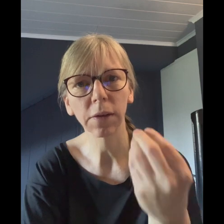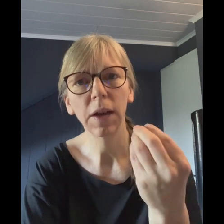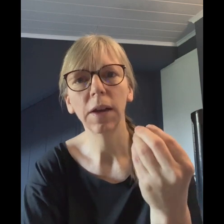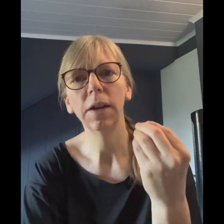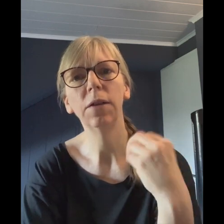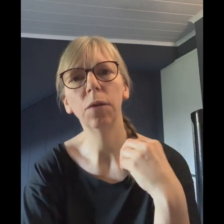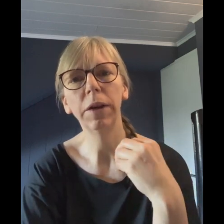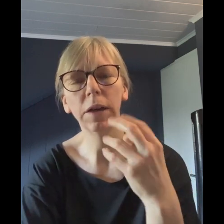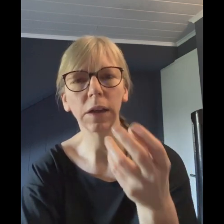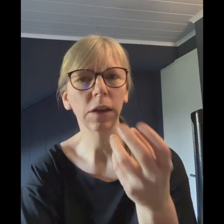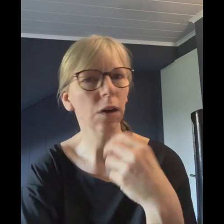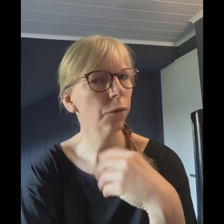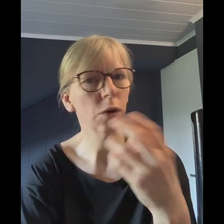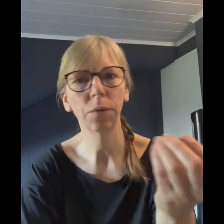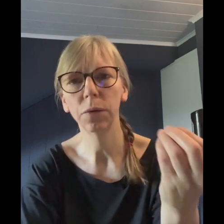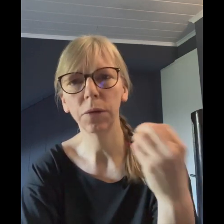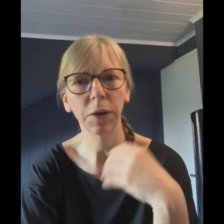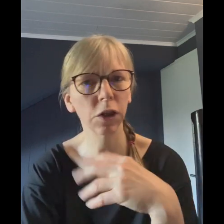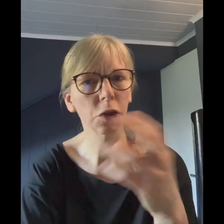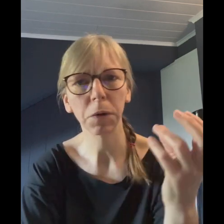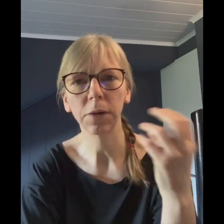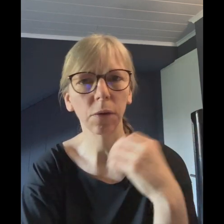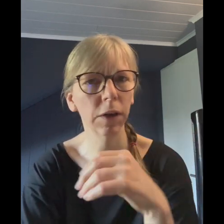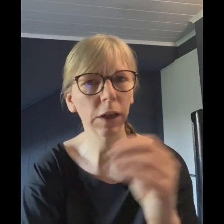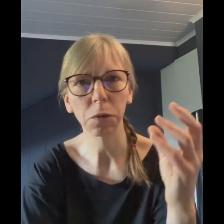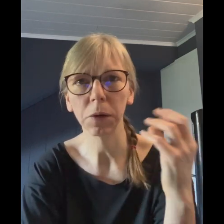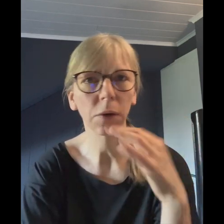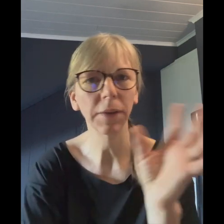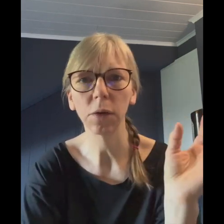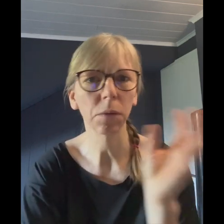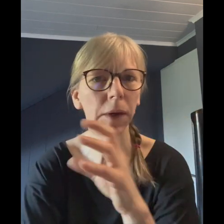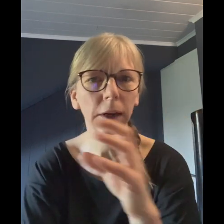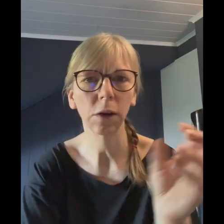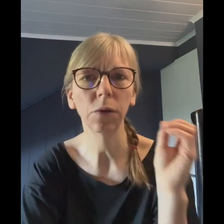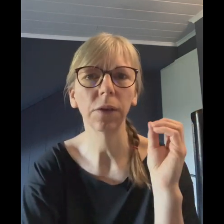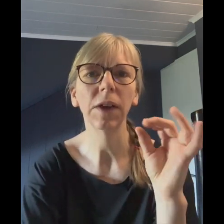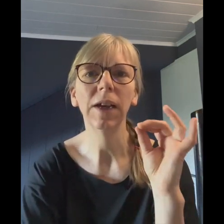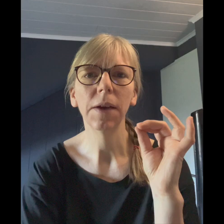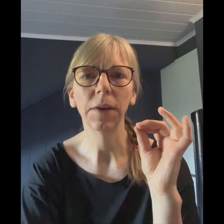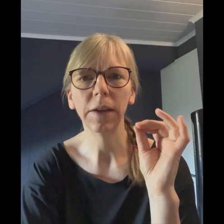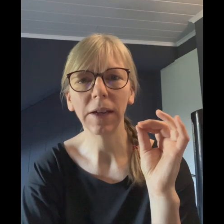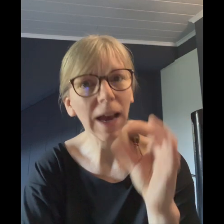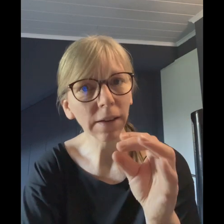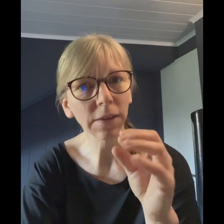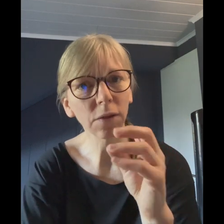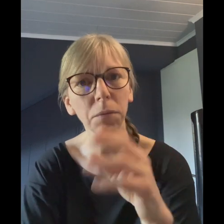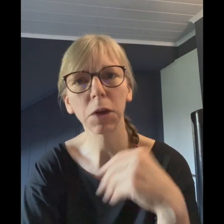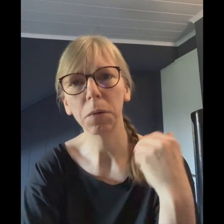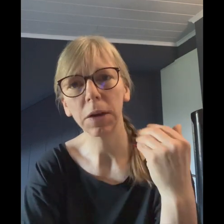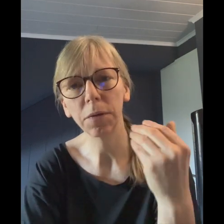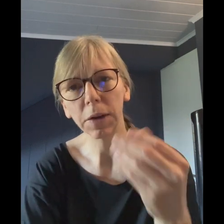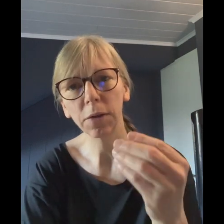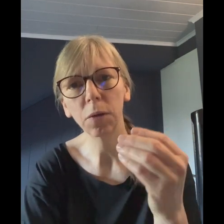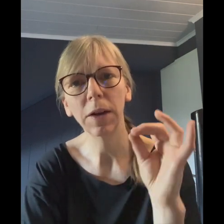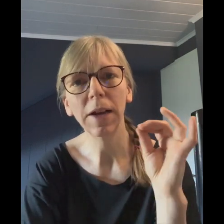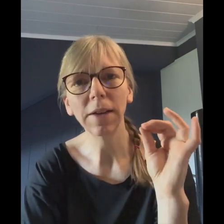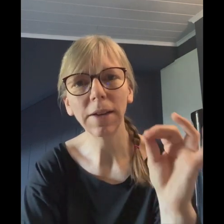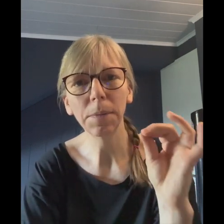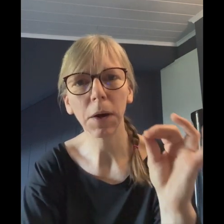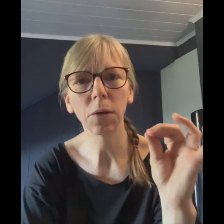Insulin nicht richtig aufgenommen wird, falsch gespritzt oder nicht gespritzt, oder was auch immer da der Grund ist. Wenn die krank sind, zum Beispiel Infektionen, die brauchen